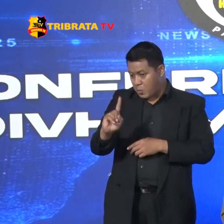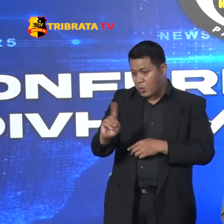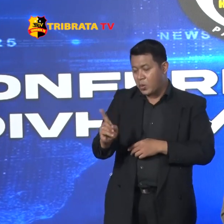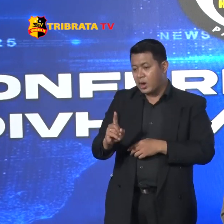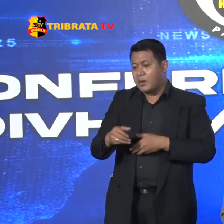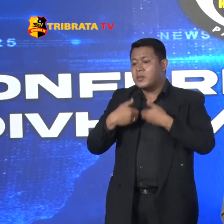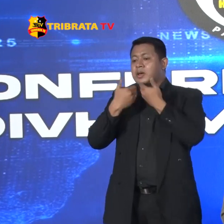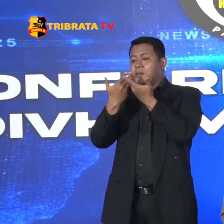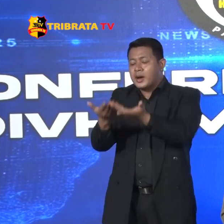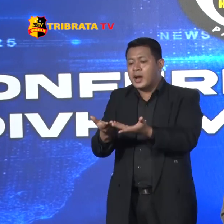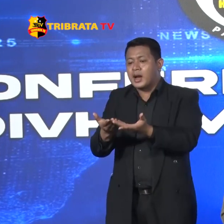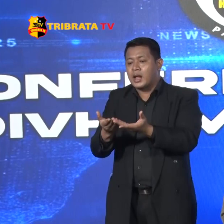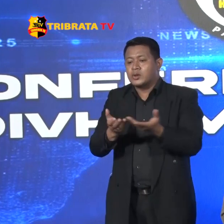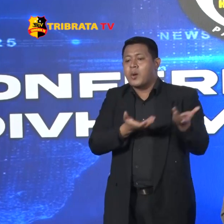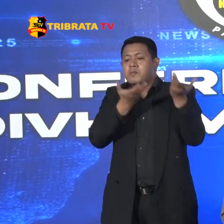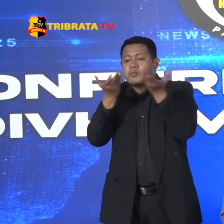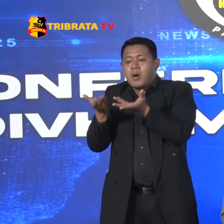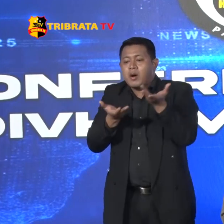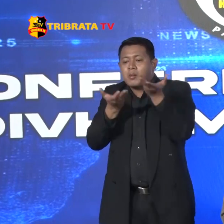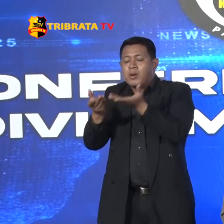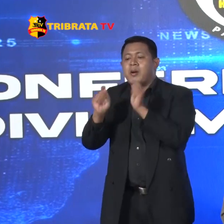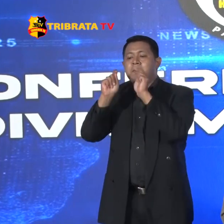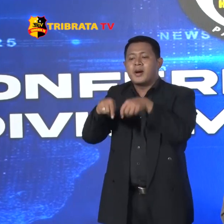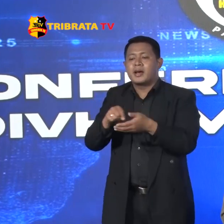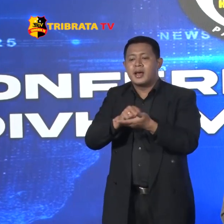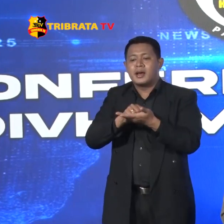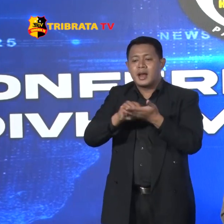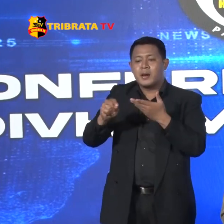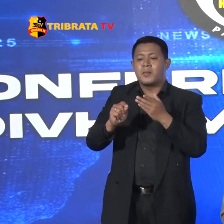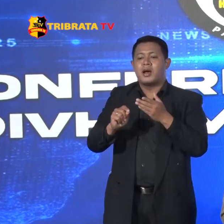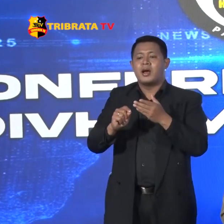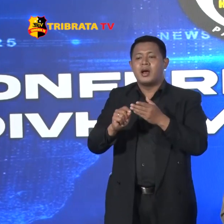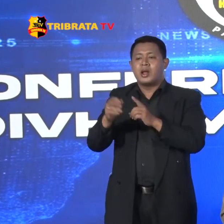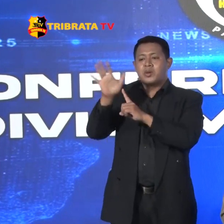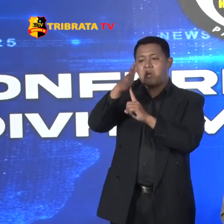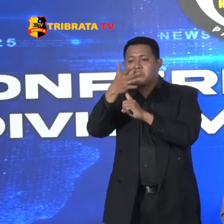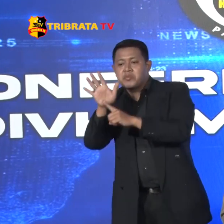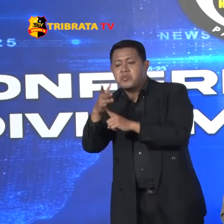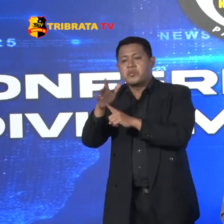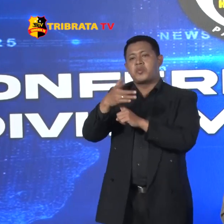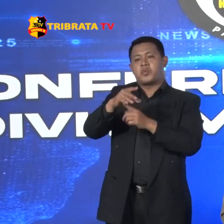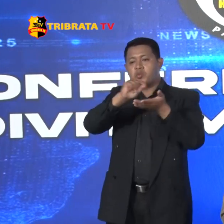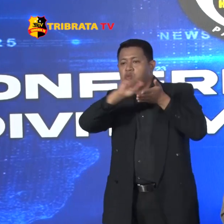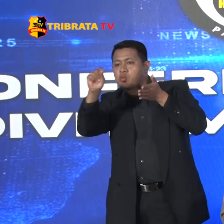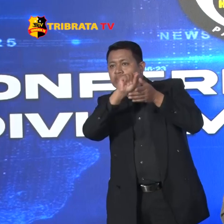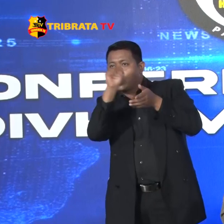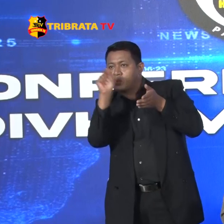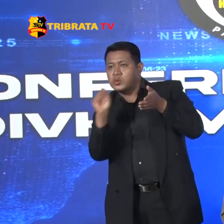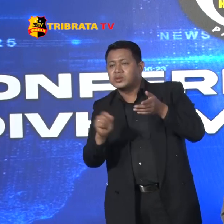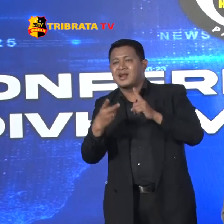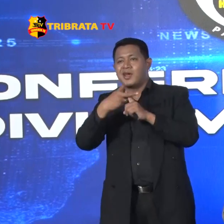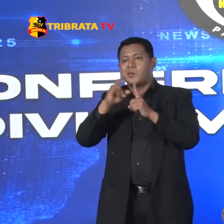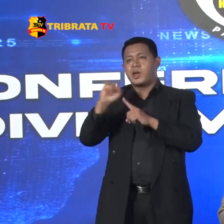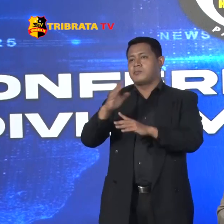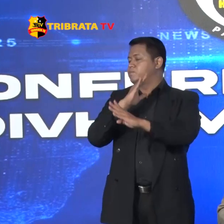Menyampaikan Atau Membawa Atribut Atau Organisasi Tersebut Ya Jelas ya